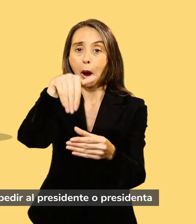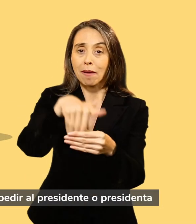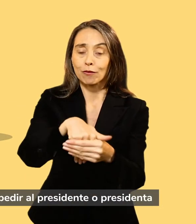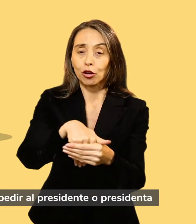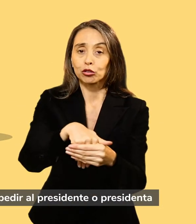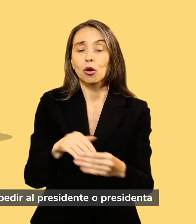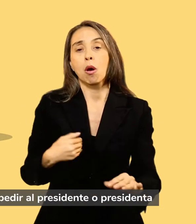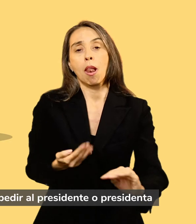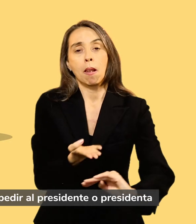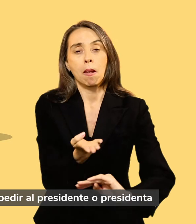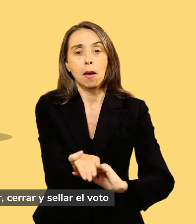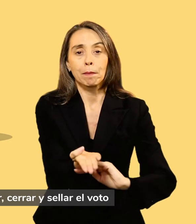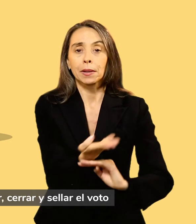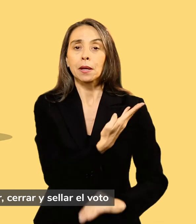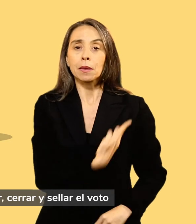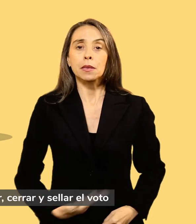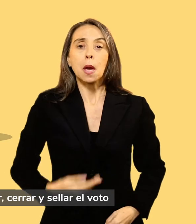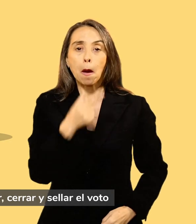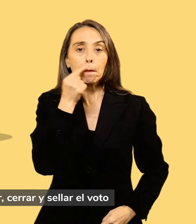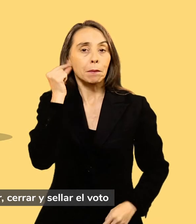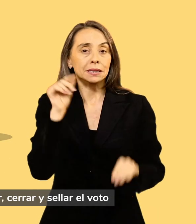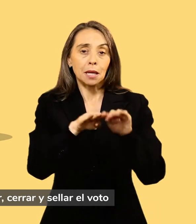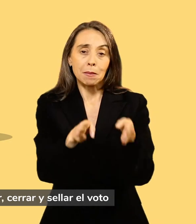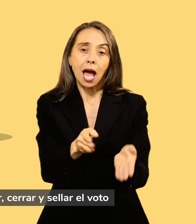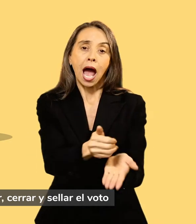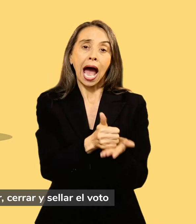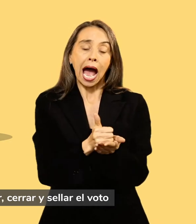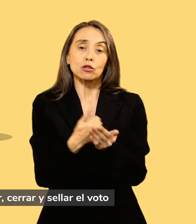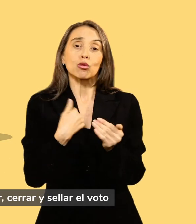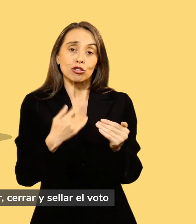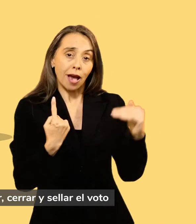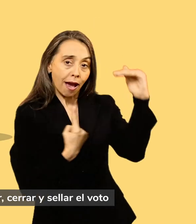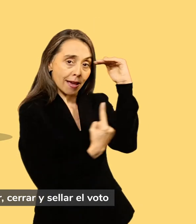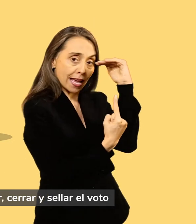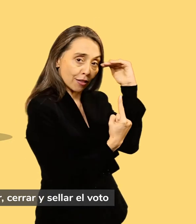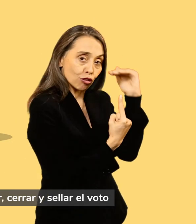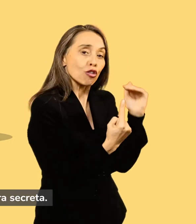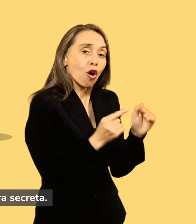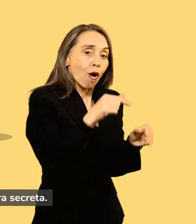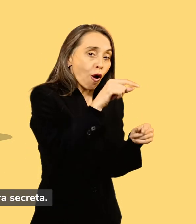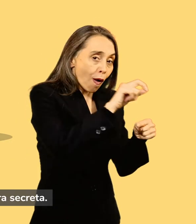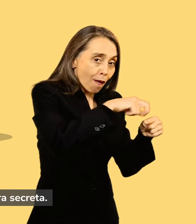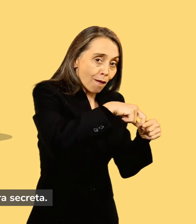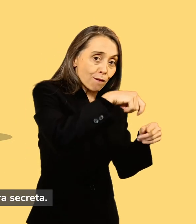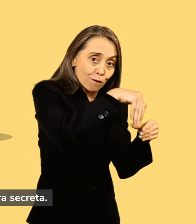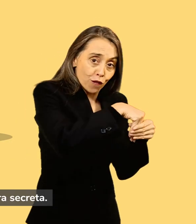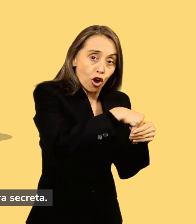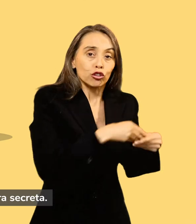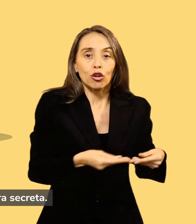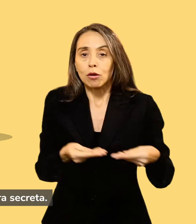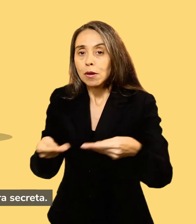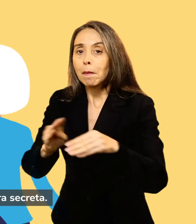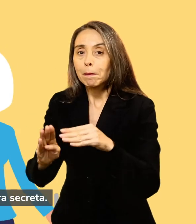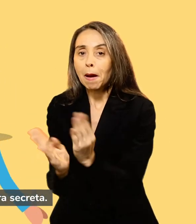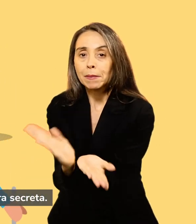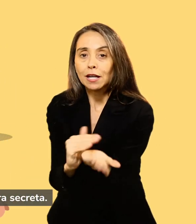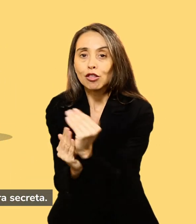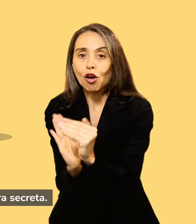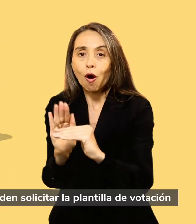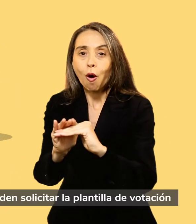al presidente o presidenta de la mesa ayuda para doblar, cerrar y sellar el voto fuera de la Cámara Secreta. Las personas